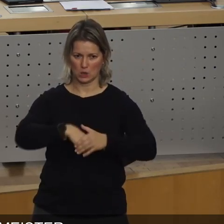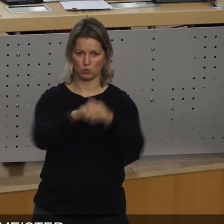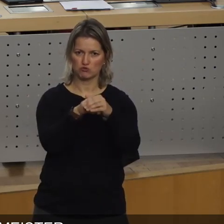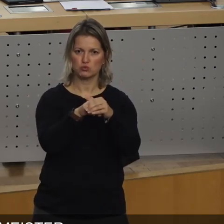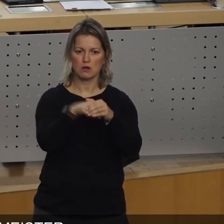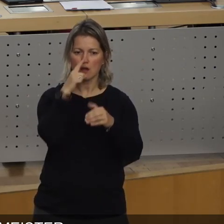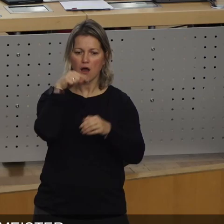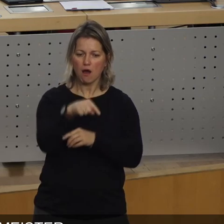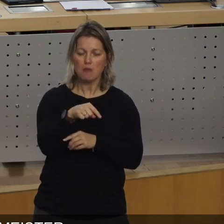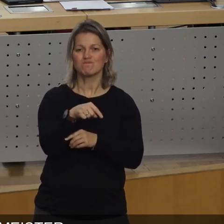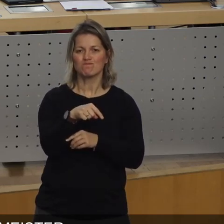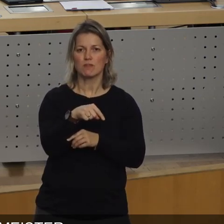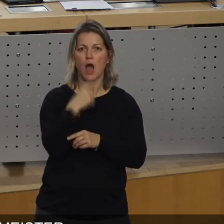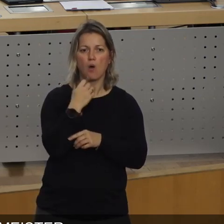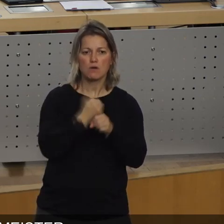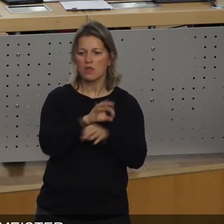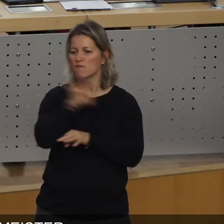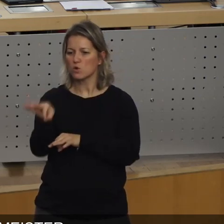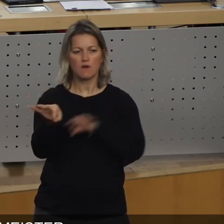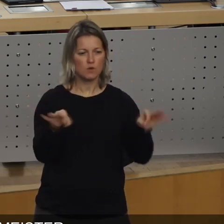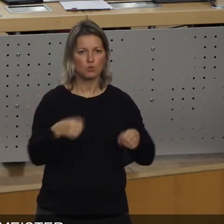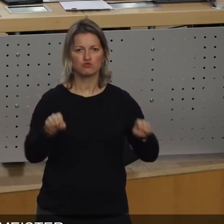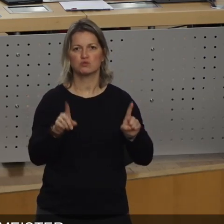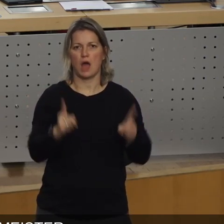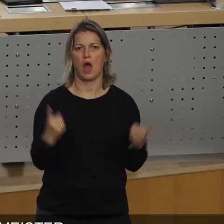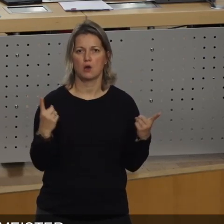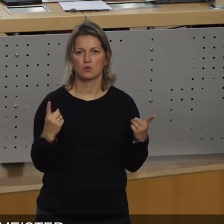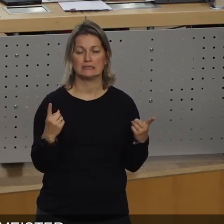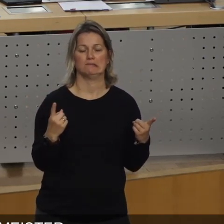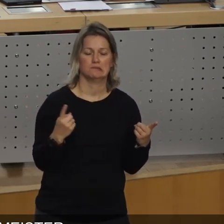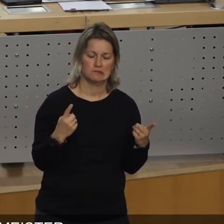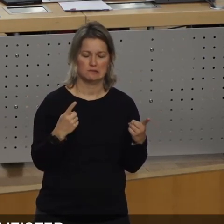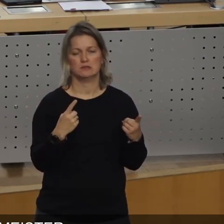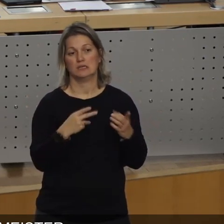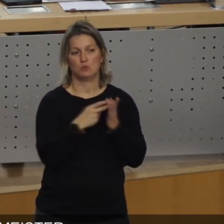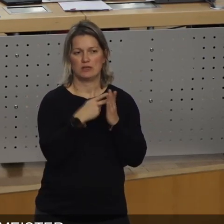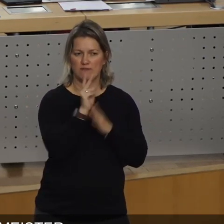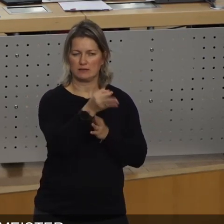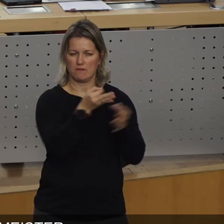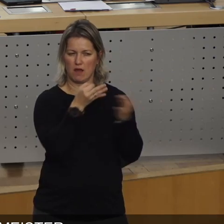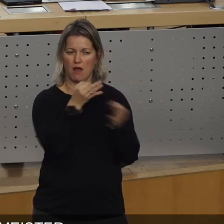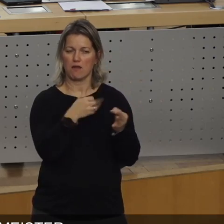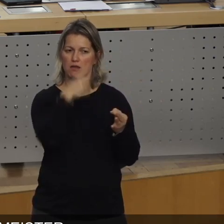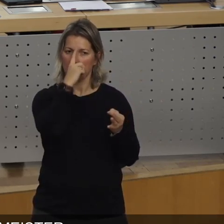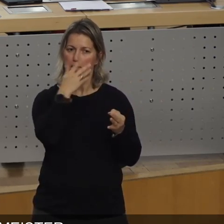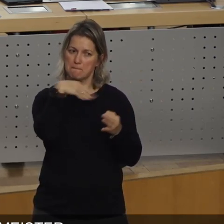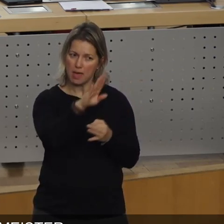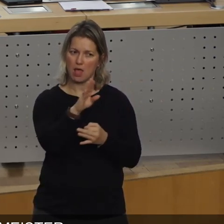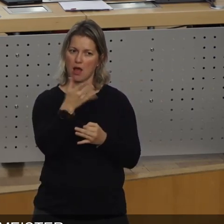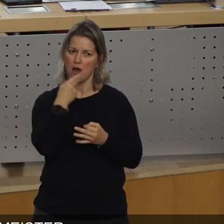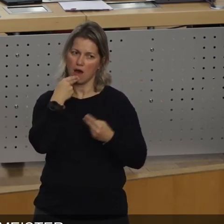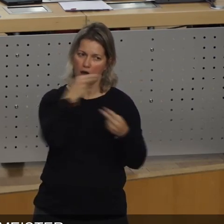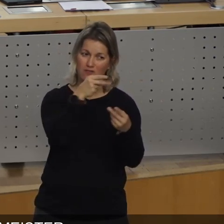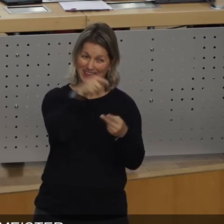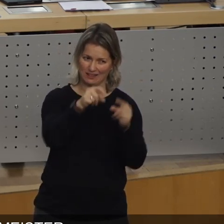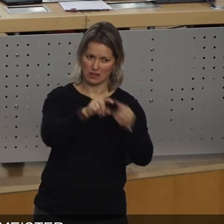Da gab es auch kritische Rückfragen. Das hätten wir jetzt gehofft, in der zweiten Runde dann stärker korrigieren zu können. Ist uns leider